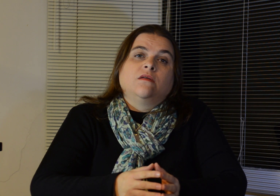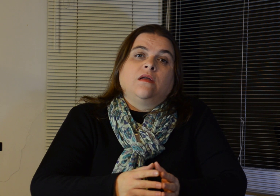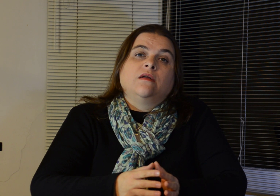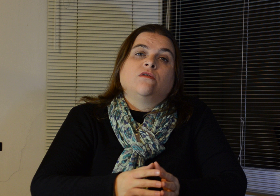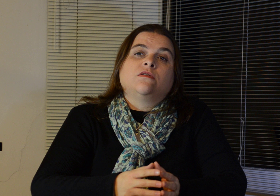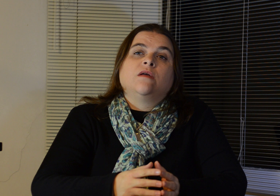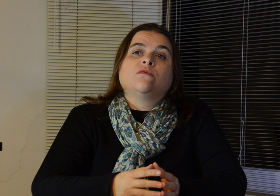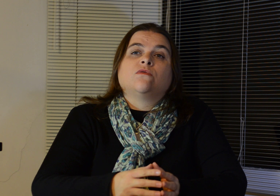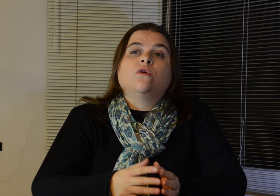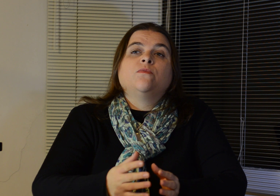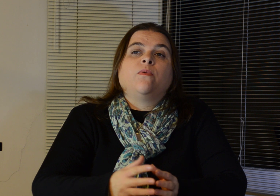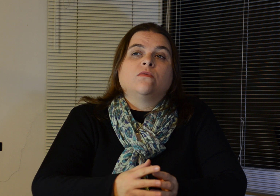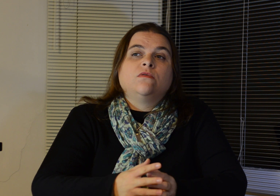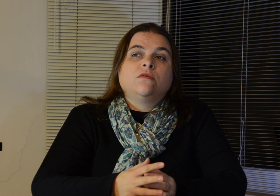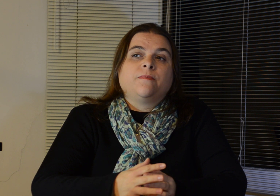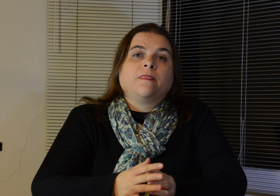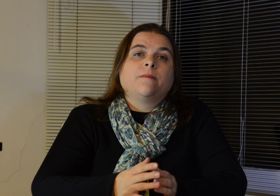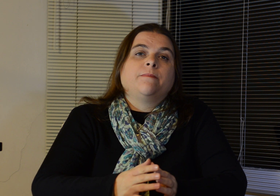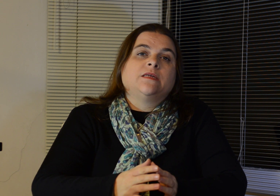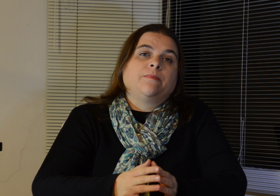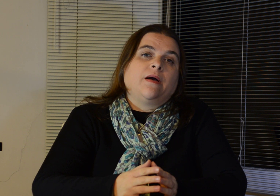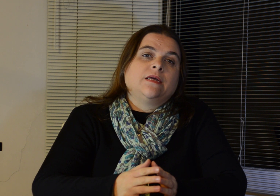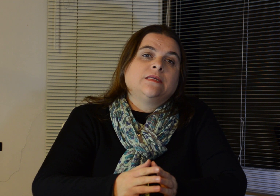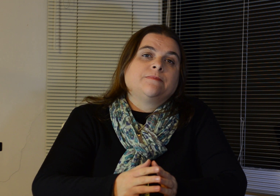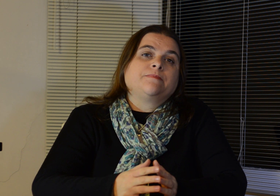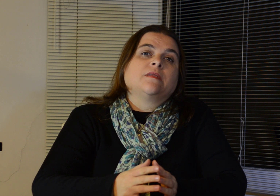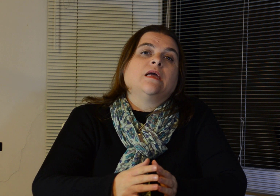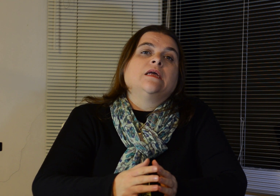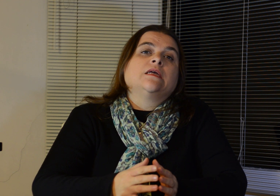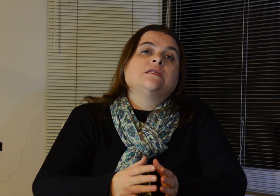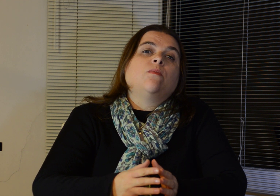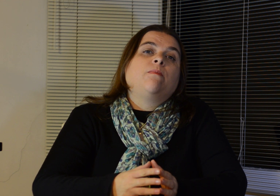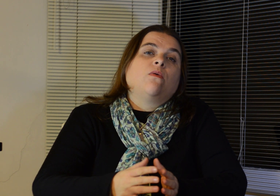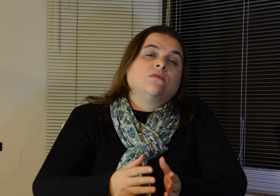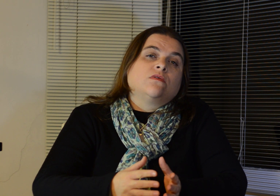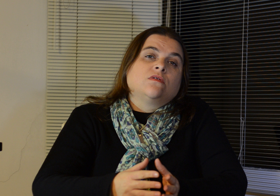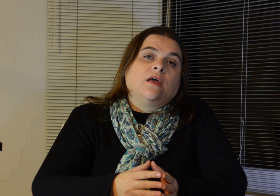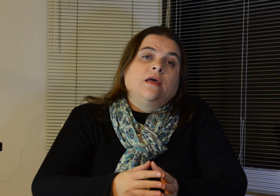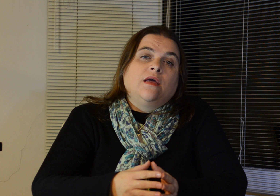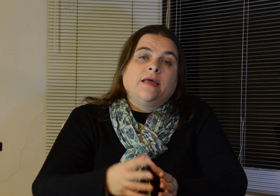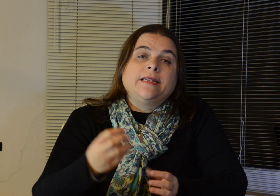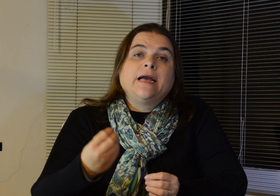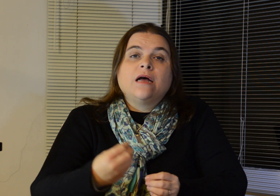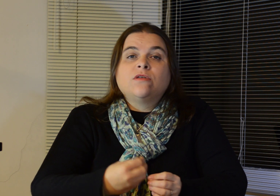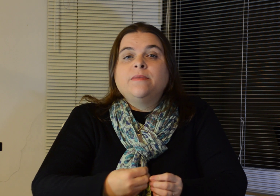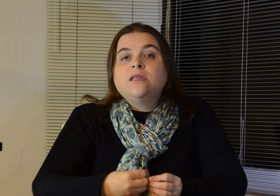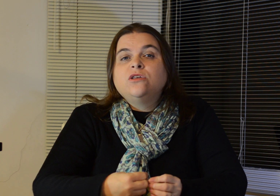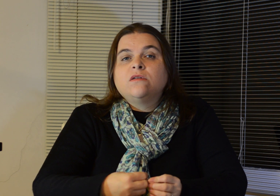Nós temos oito pontos principais, que são pontos ligados a meridianos